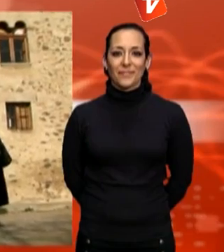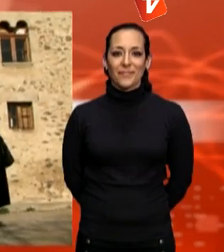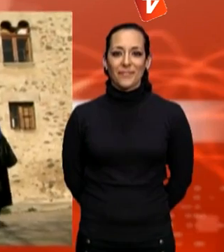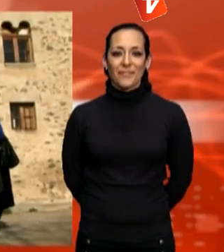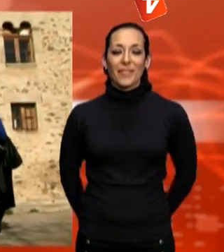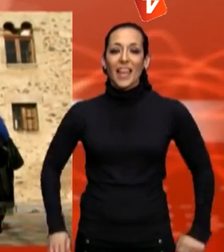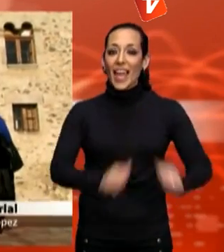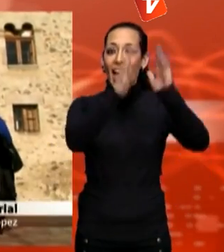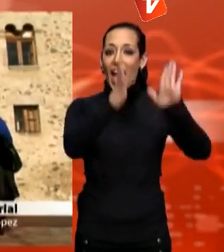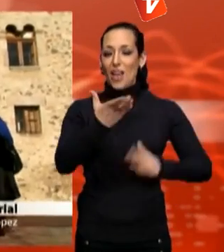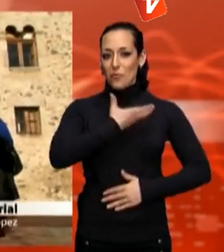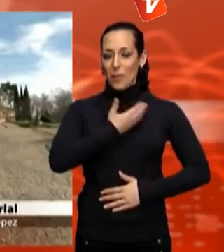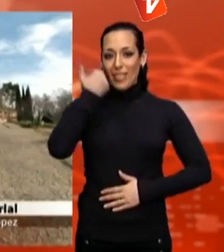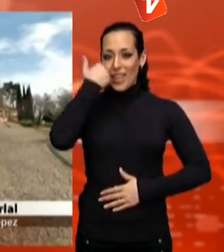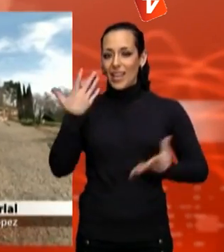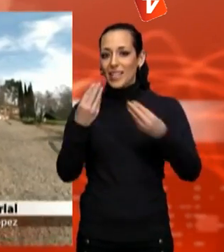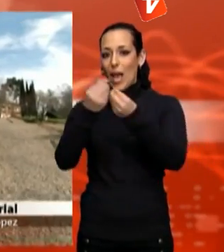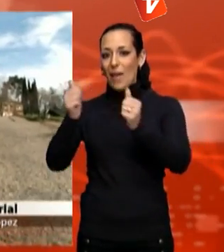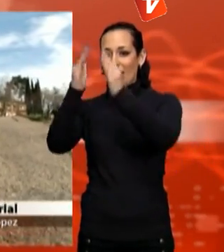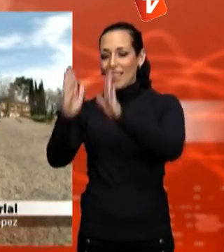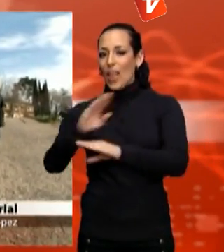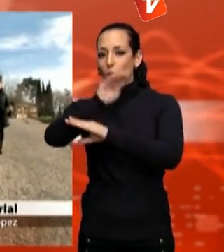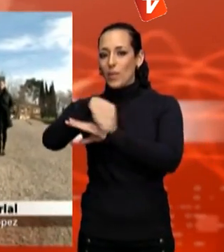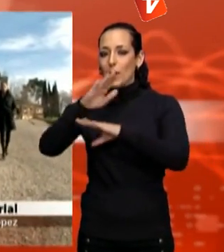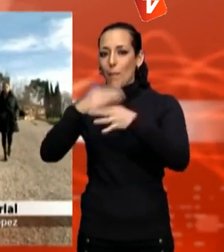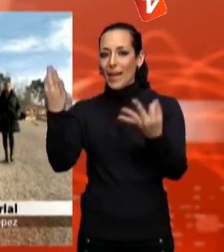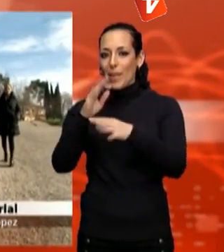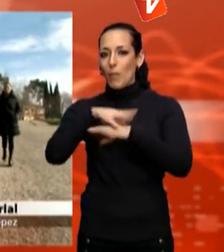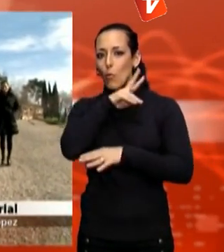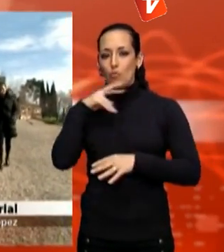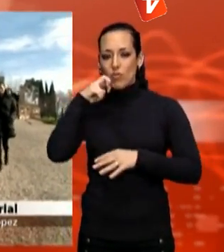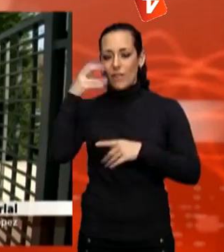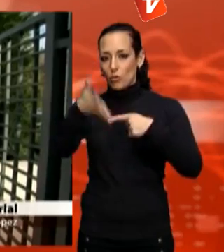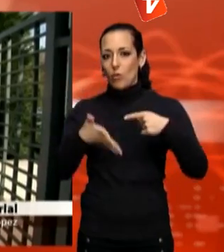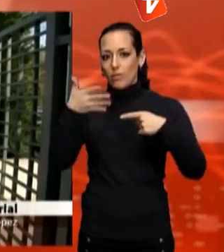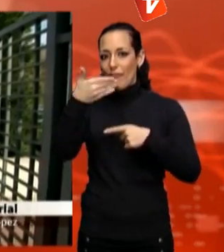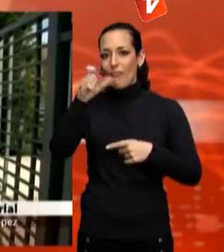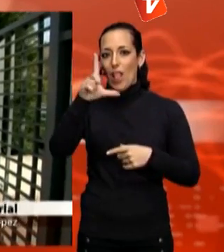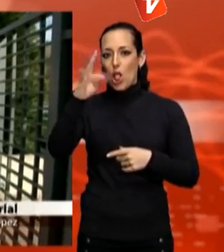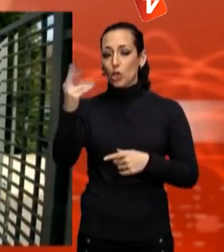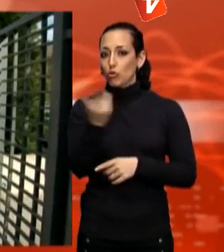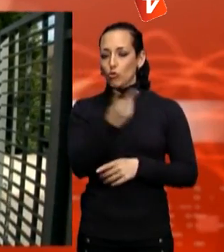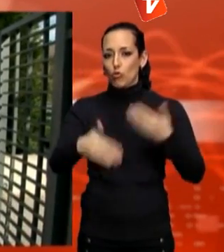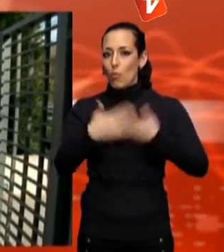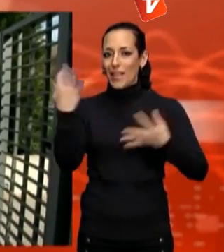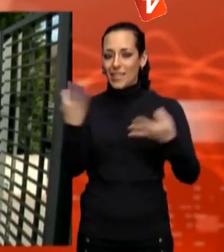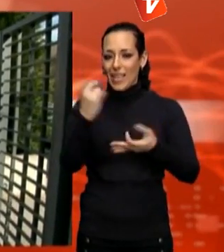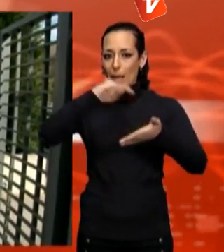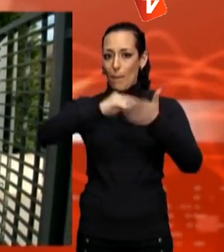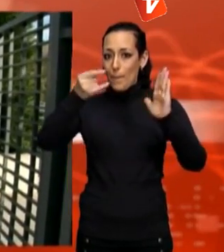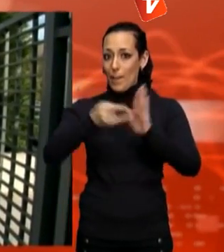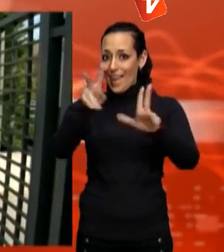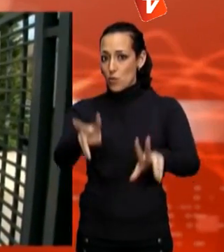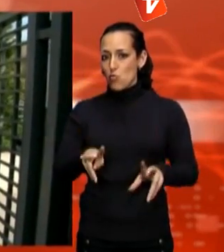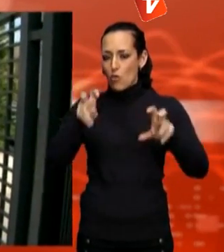L'Ajuntament de Terrassa i l'entitat urbanística de conservació del polígon industrial Als Vallots han posat en marxa un nou pla de manteniment i millora del sector